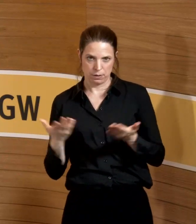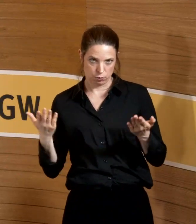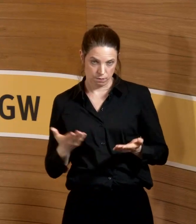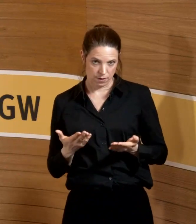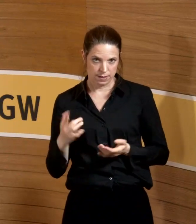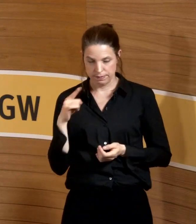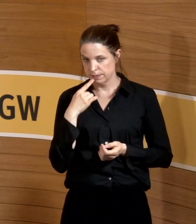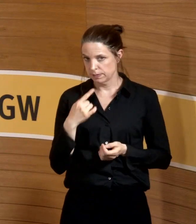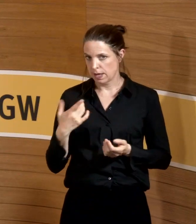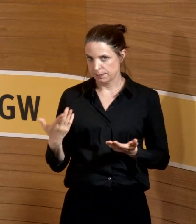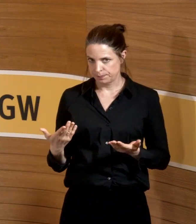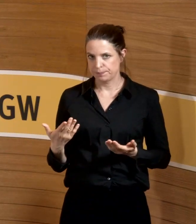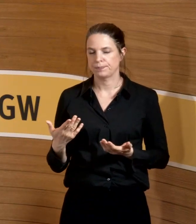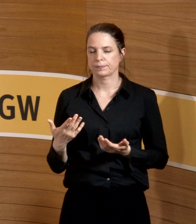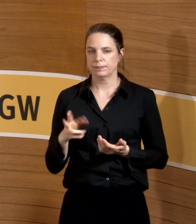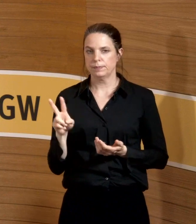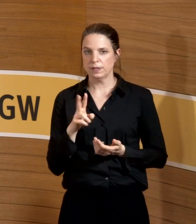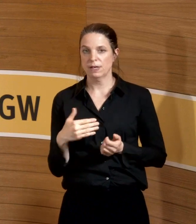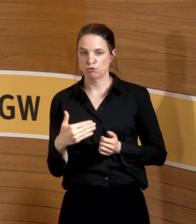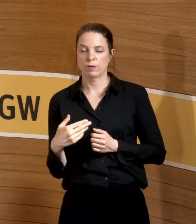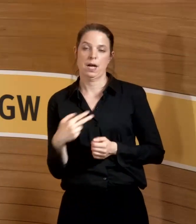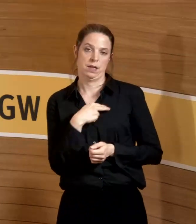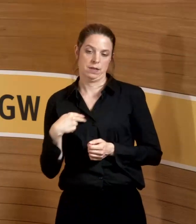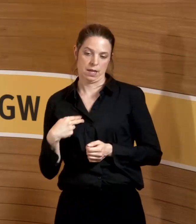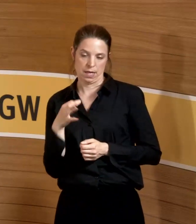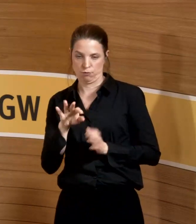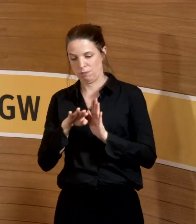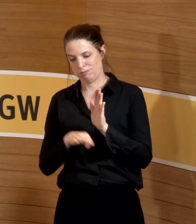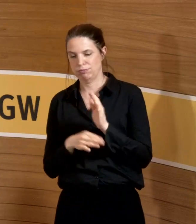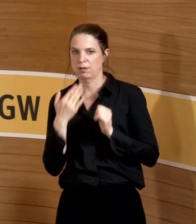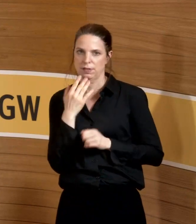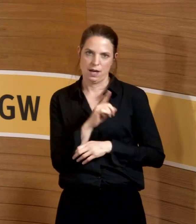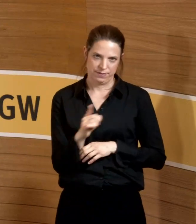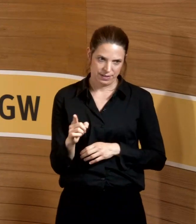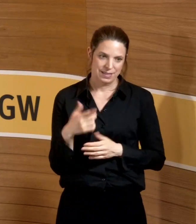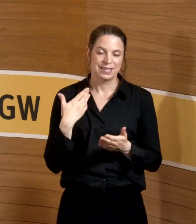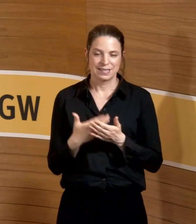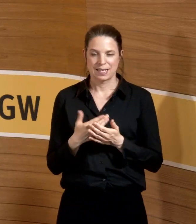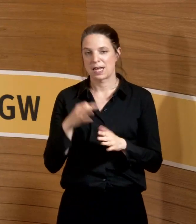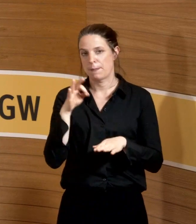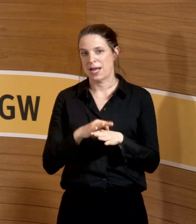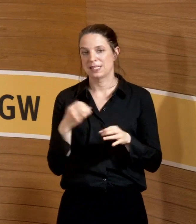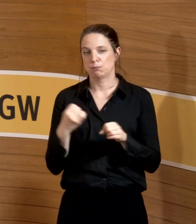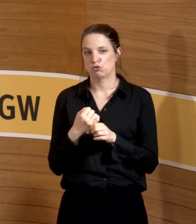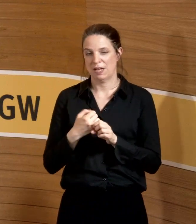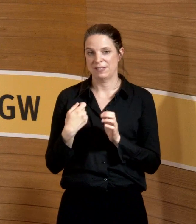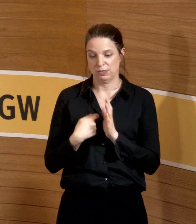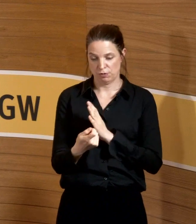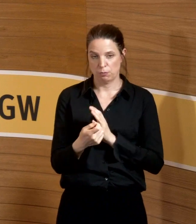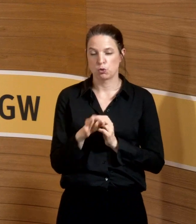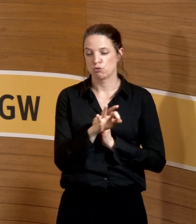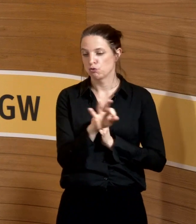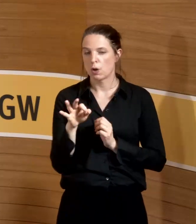dass man sagt, man darf ja die Schwangere nicht benachteiligen. Also ein ärztliches Beschäftigungsverbot für alle Erkrankungen, die nur